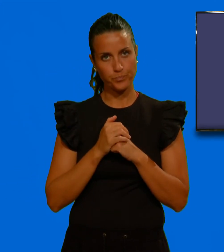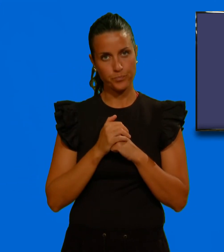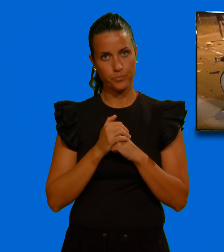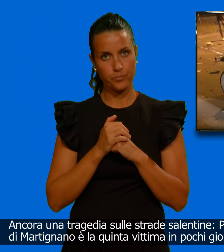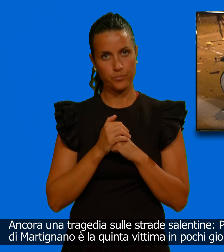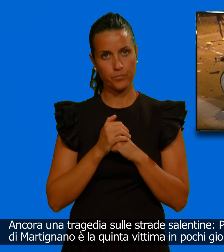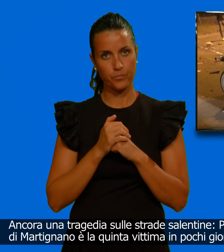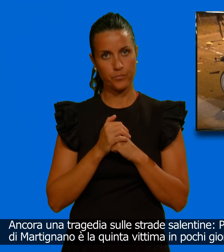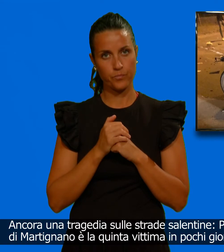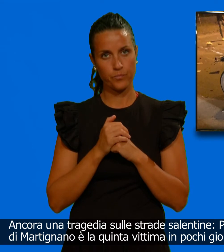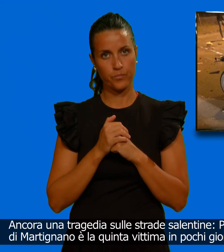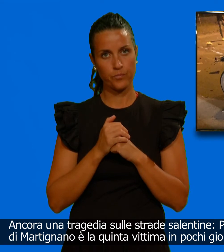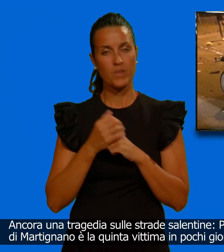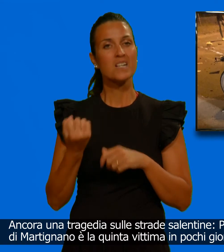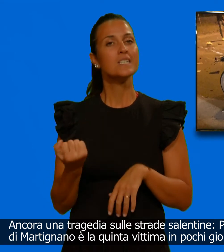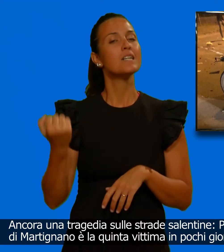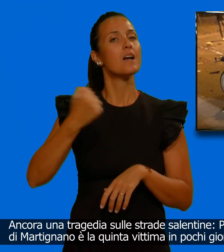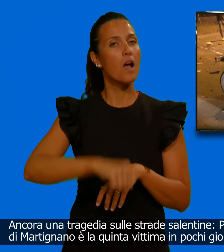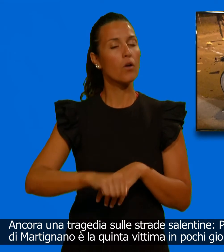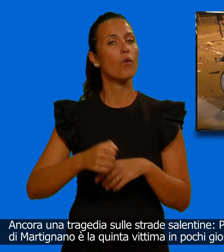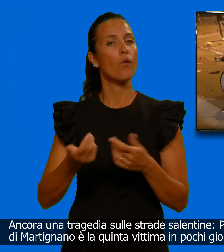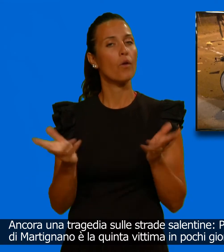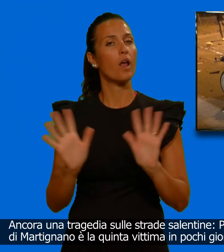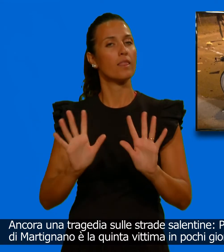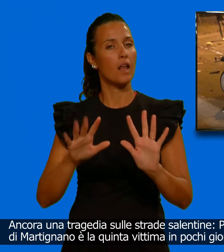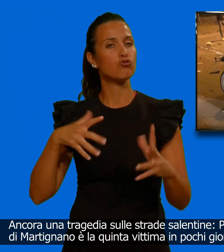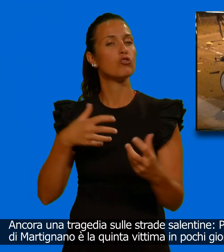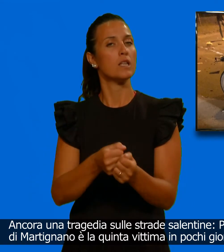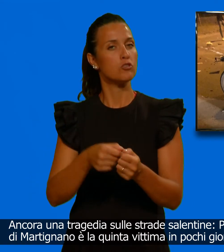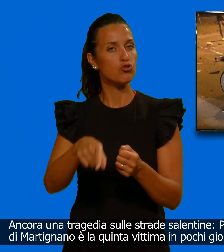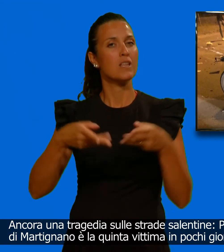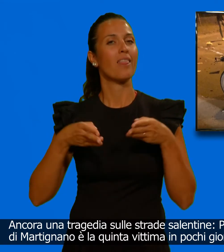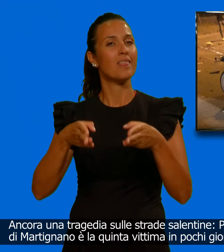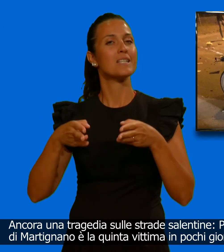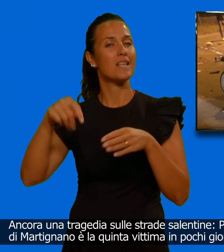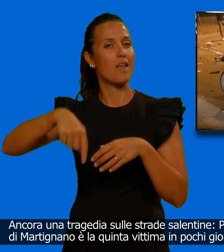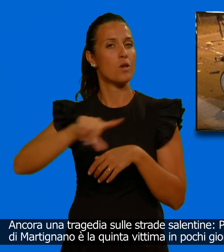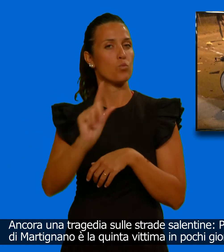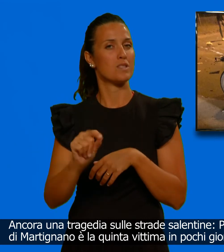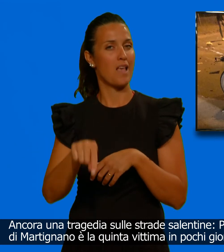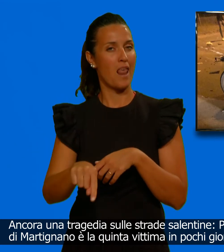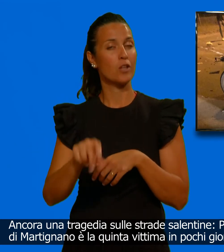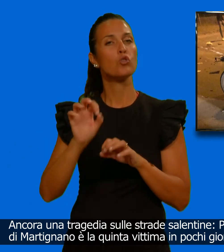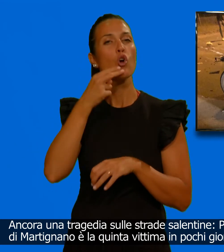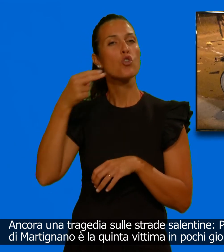Ancora una tragedia sulle strade salentine. Pantaleo Rosato, 65enne di